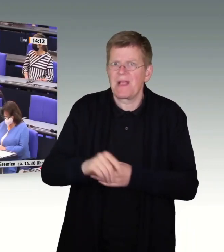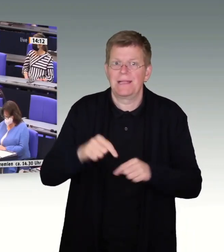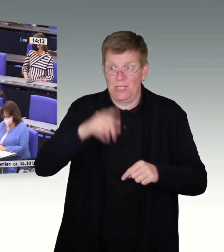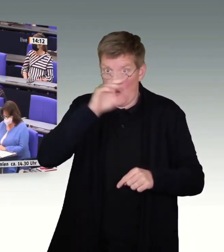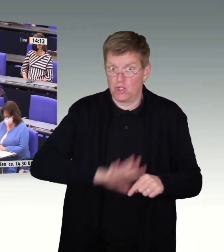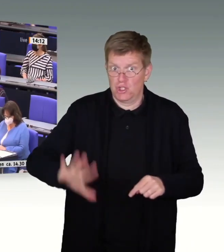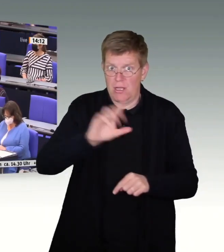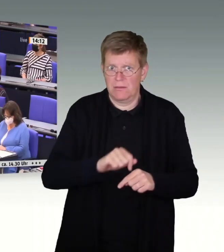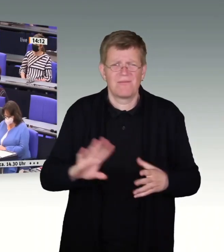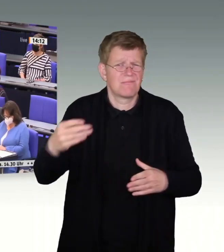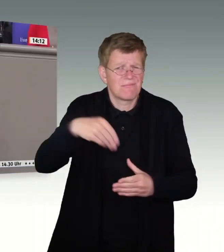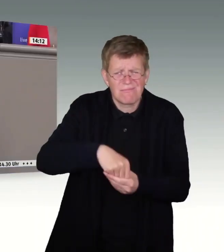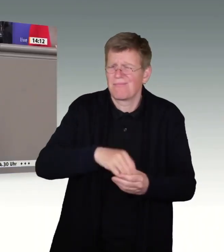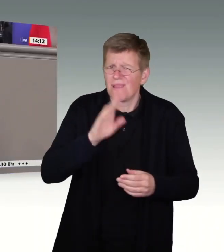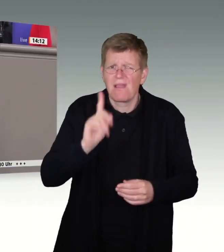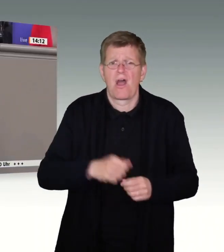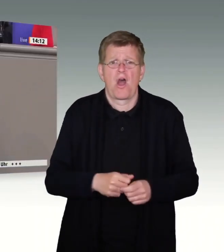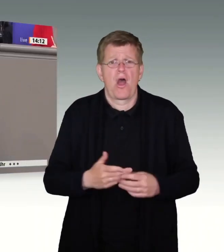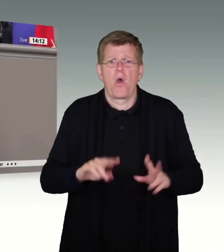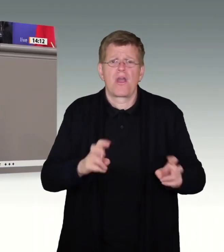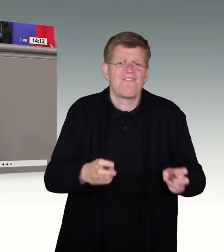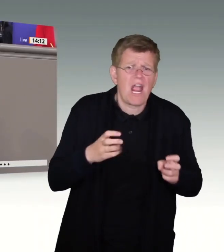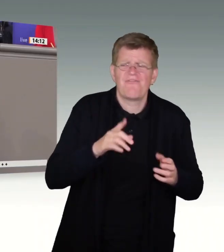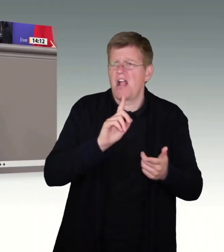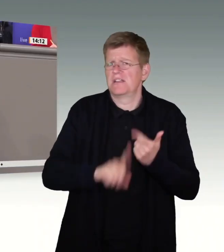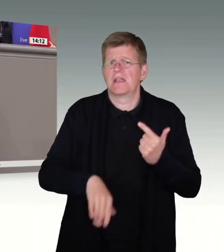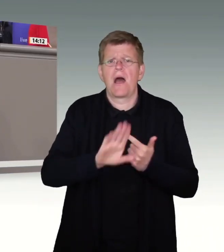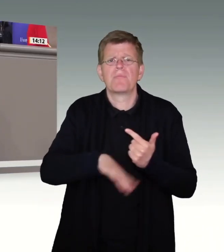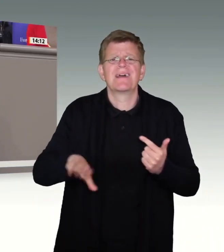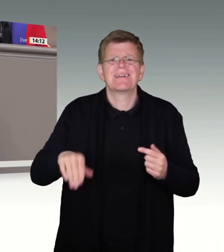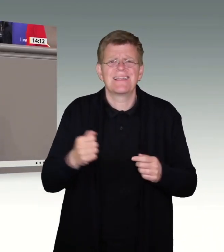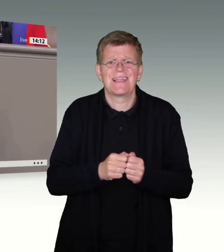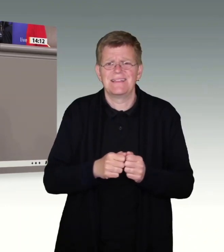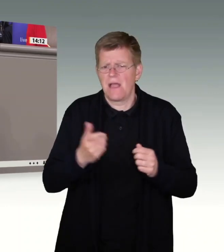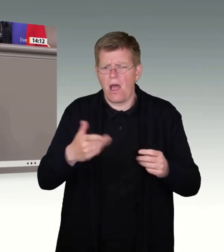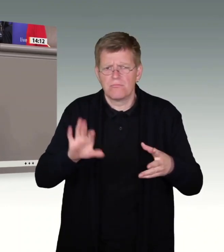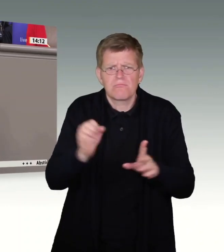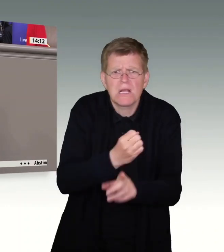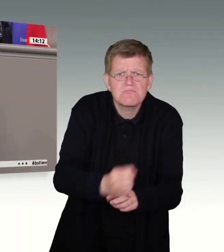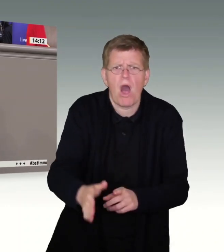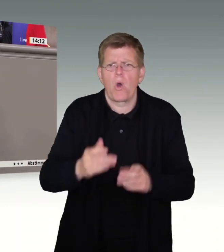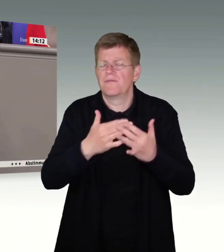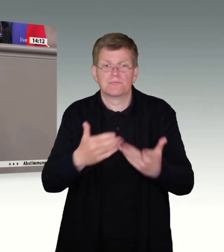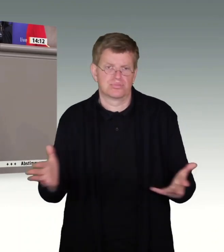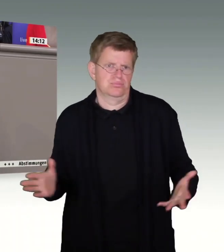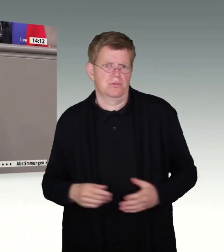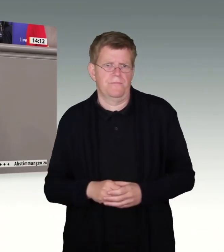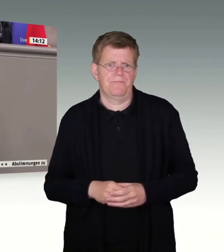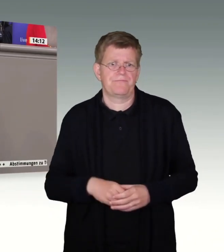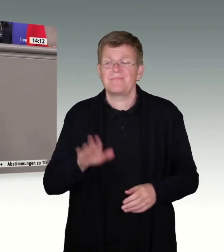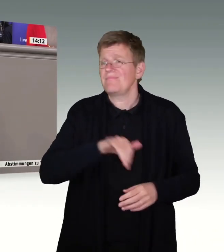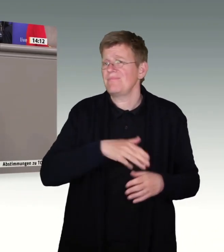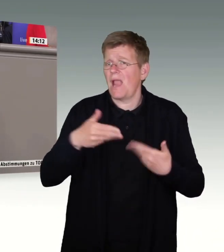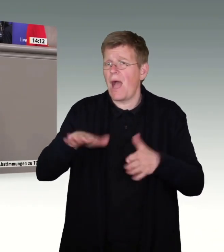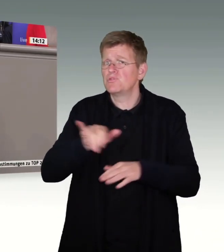Gewalttäter, Vergewaltiger und auch Kinderschänder. Ich lege Ihnen jetzt mal eine einfache Rechnung vor. Ein Abschiebeflugzeug kostet rund